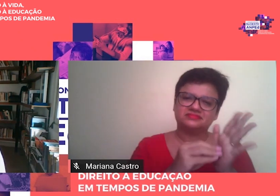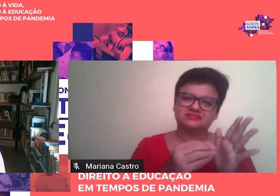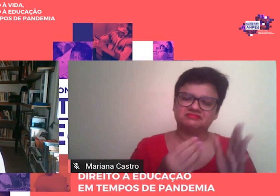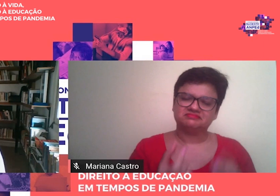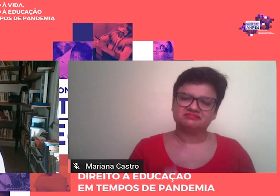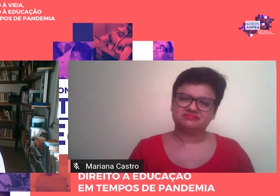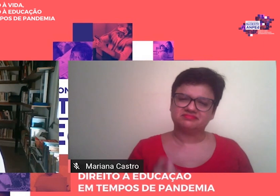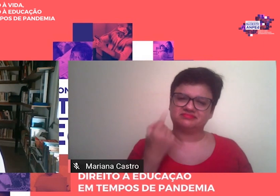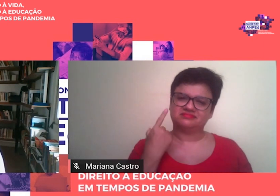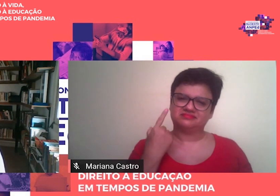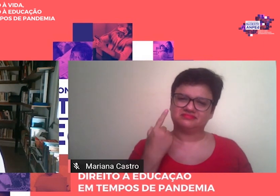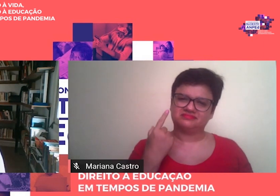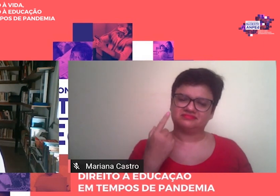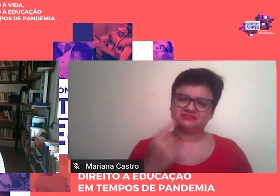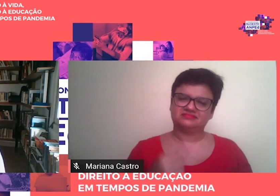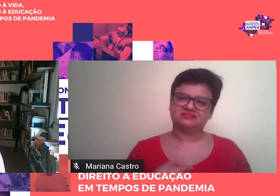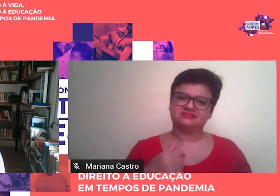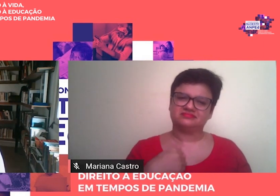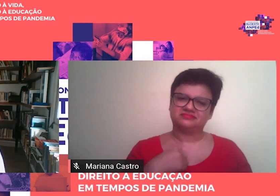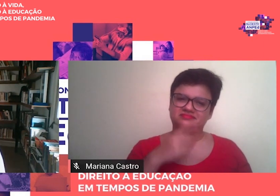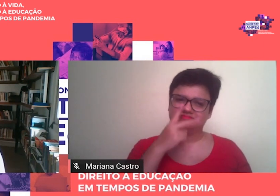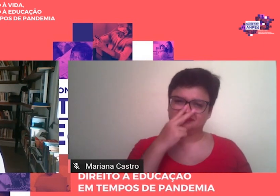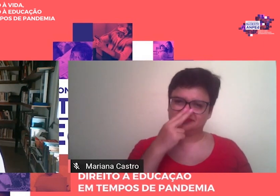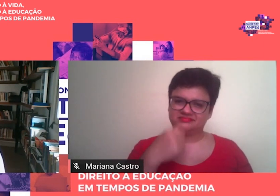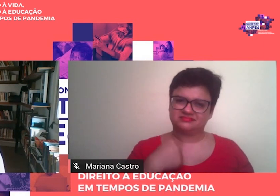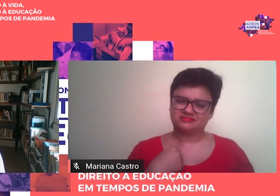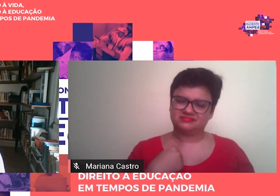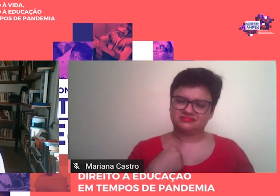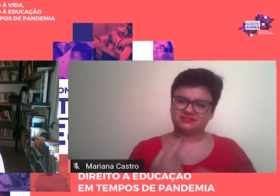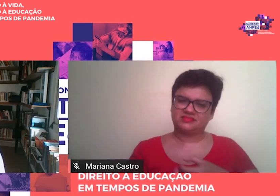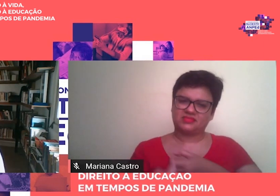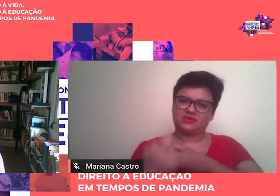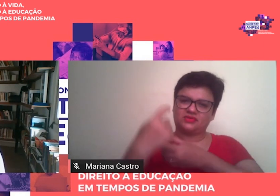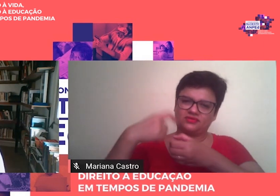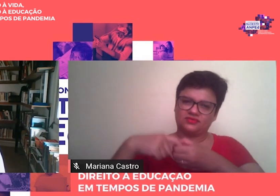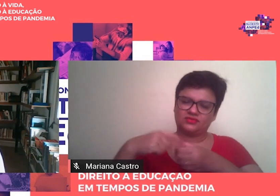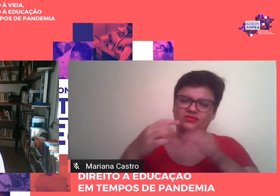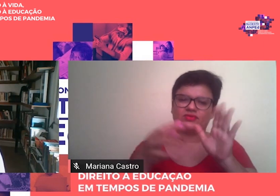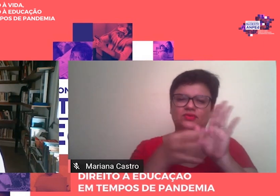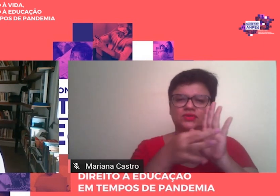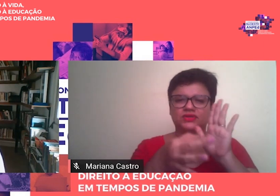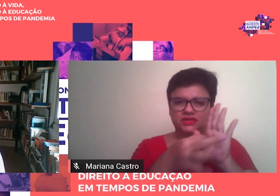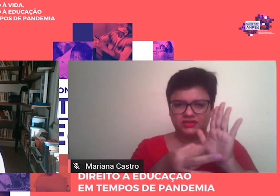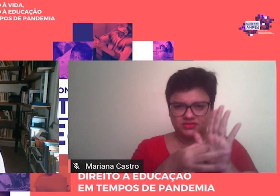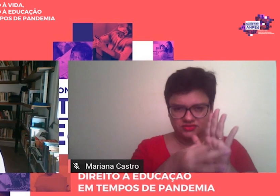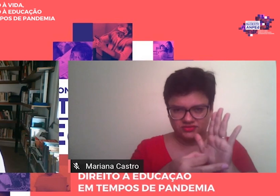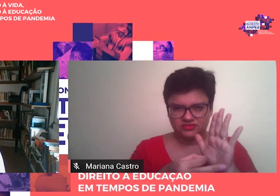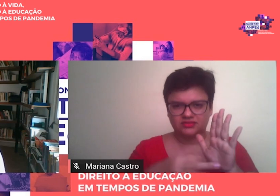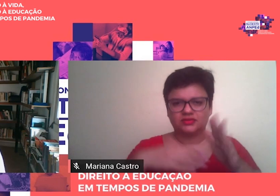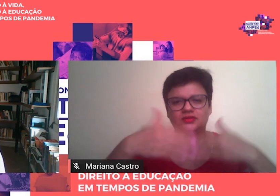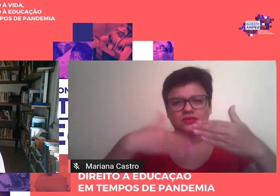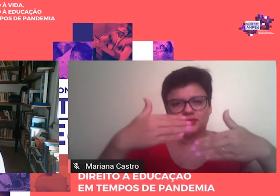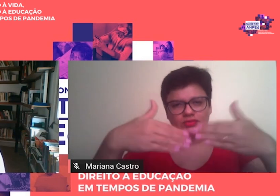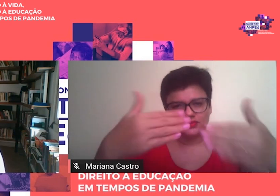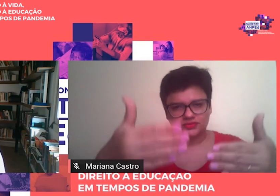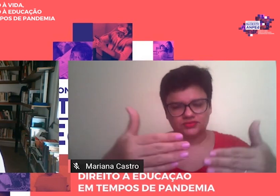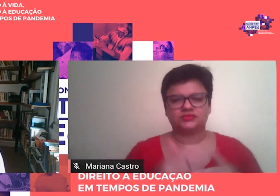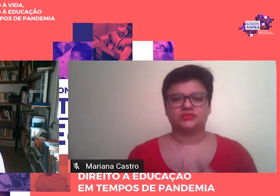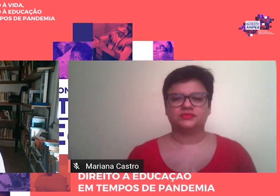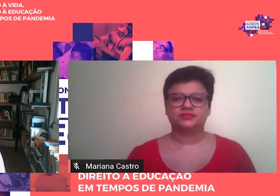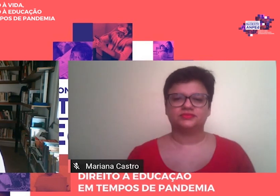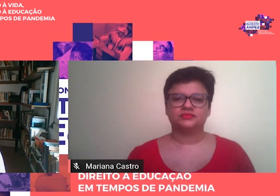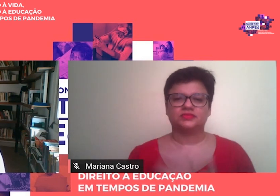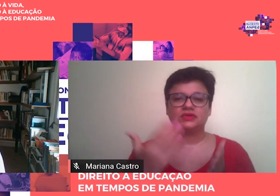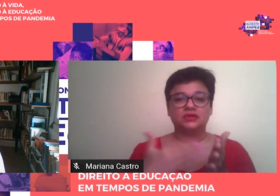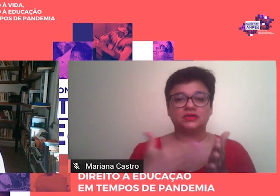voltado à concepção crítico-reprodutivista e, no livro